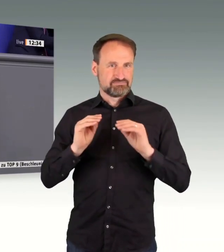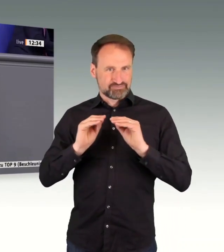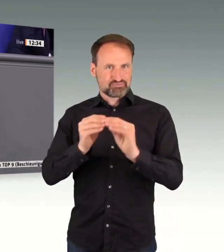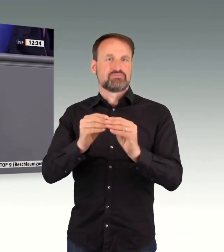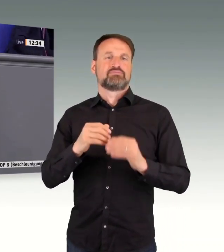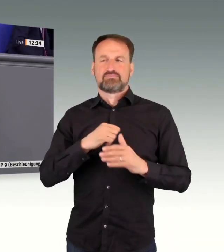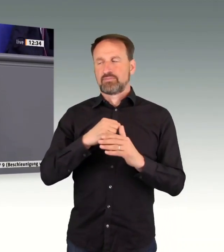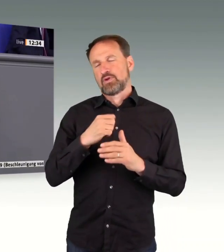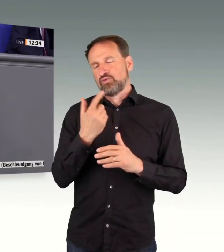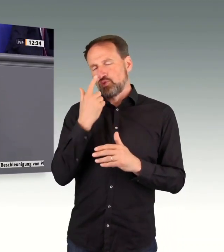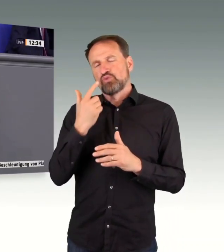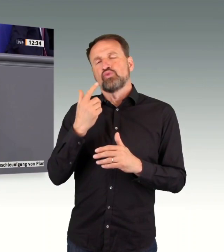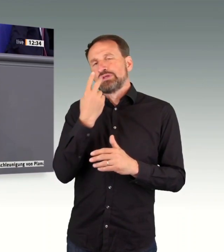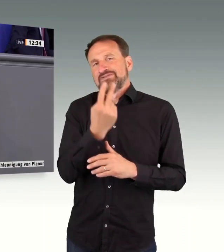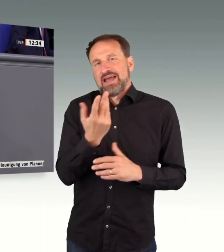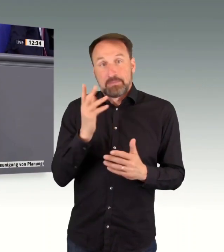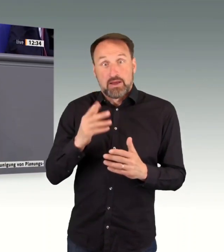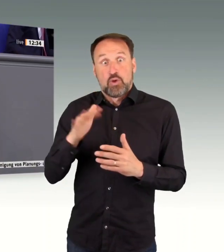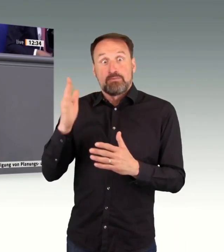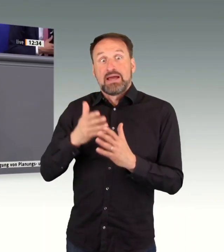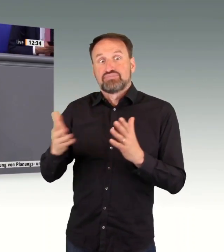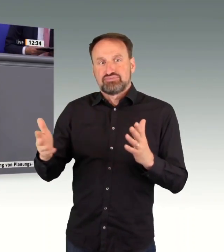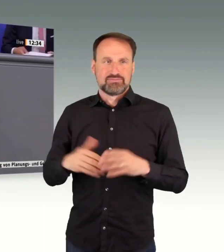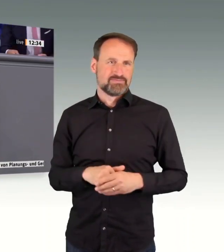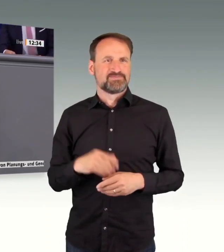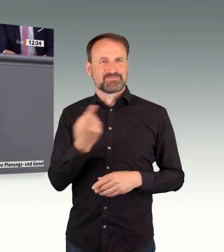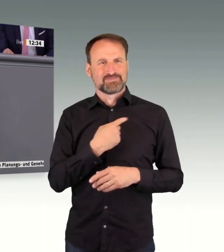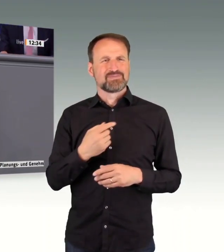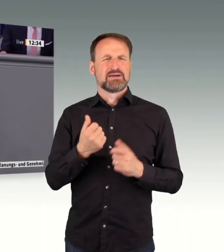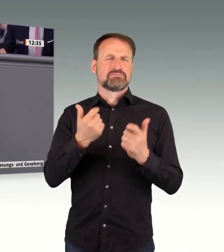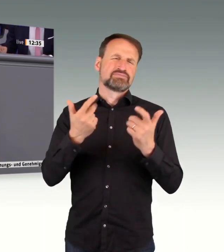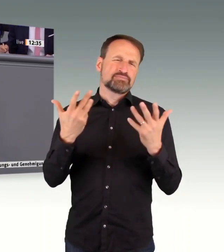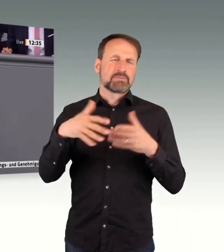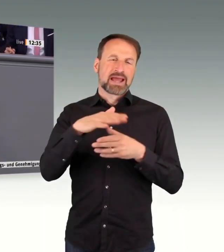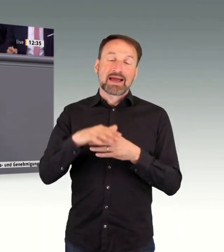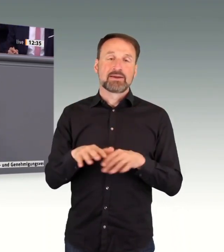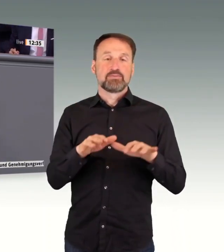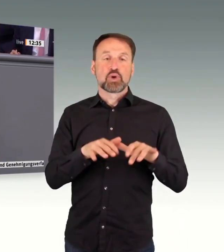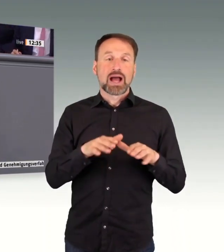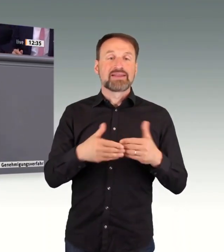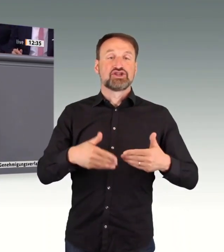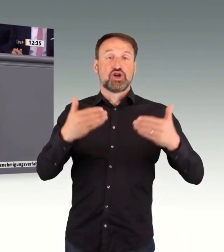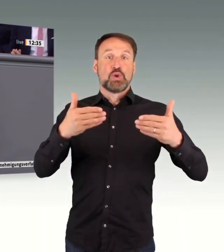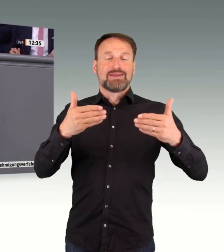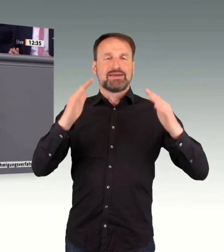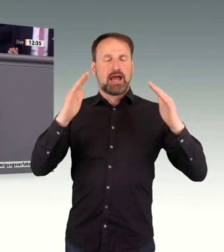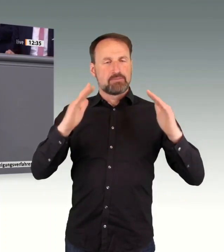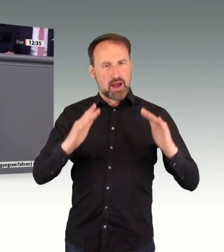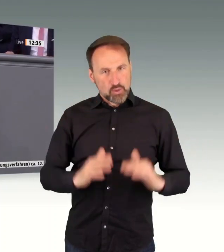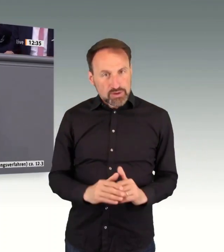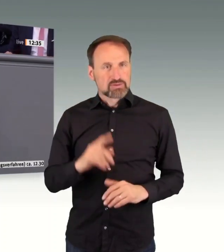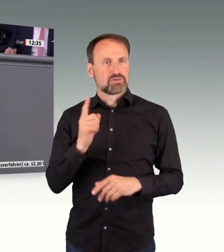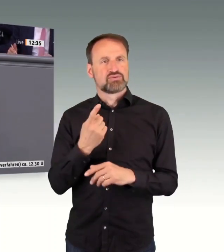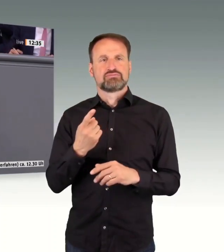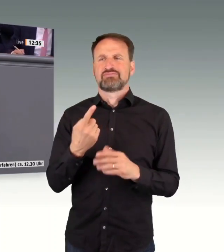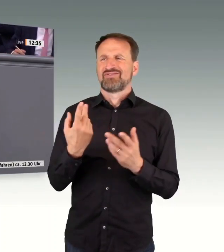Sprich, diese Koalition bringt Tempo in die Planungs und Genehmigungsverfahren. Aber wenn Sie tatsächlich